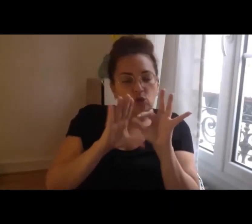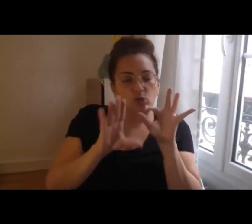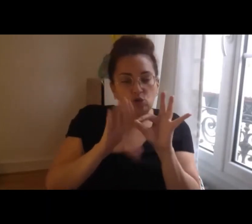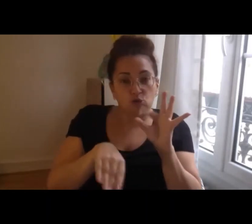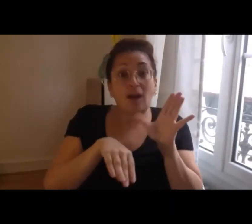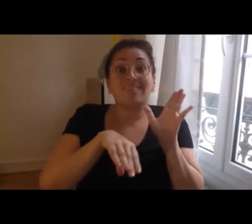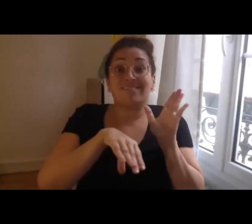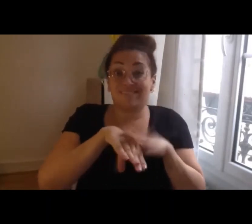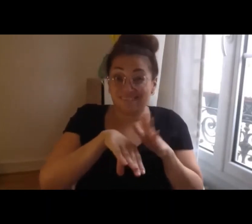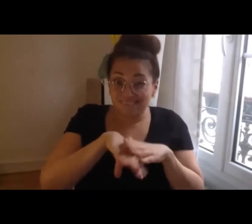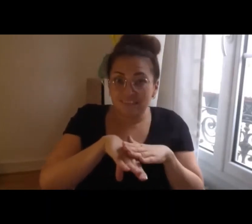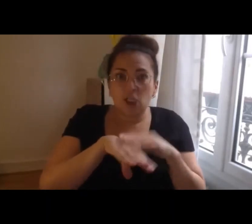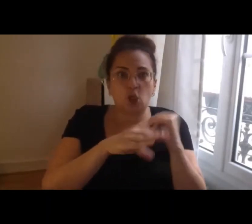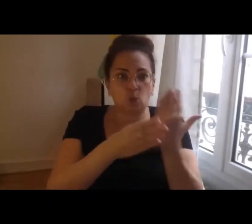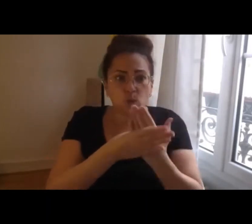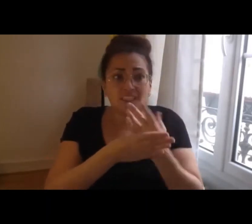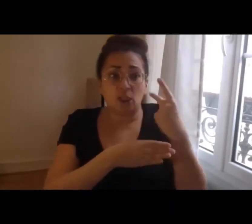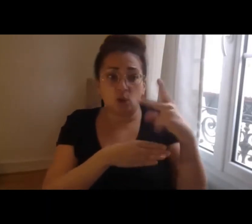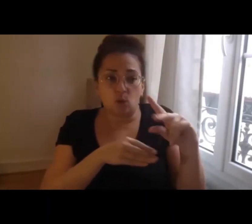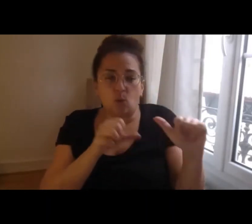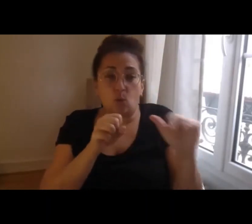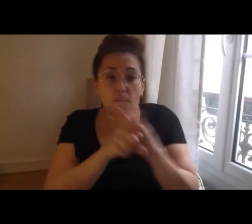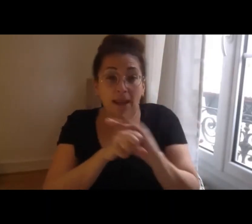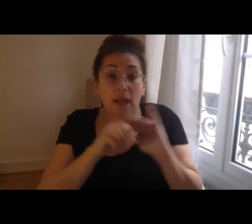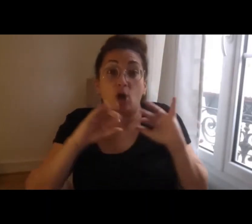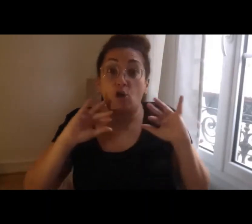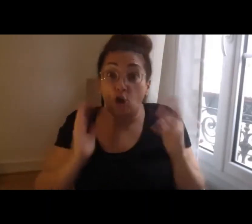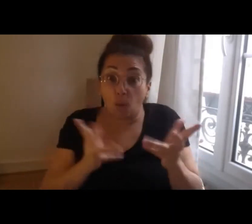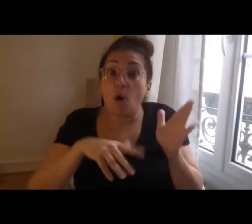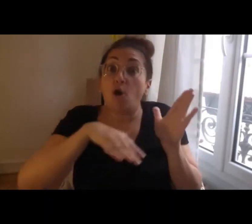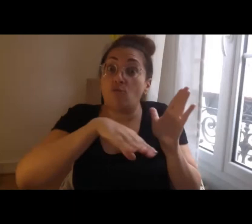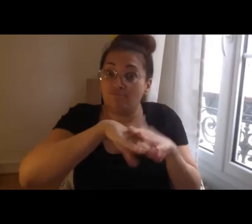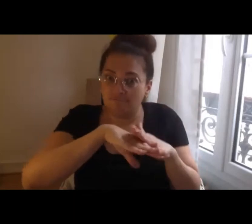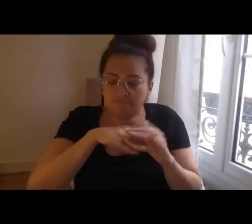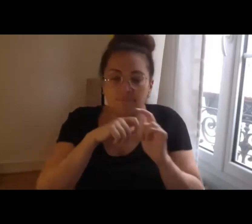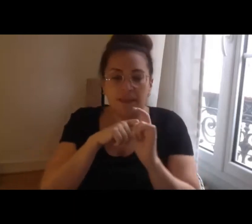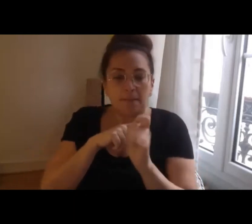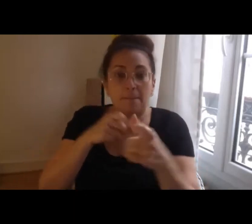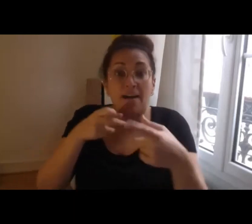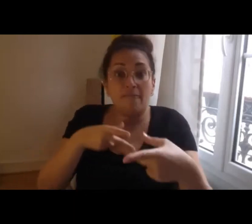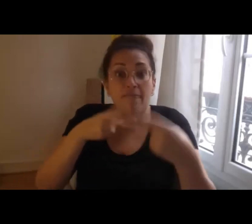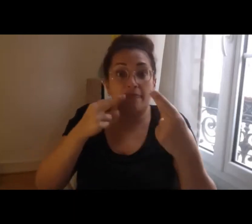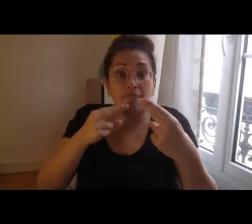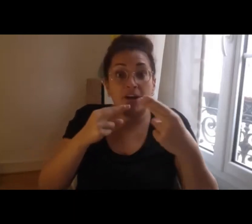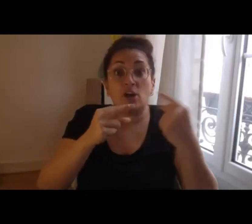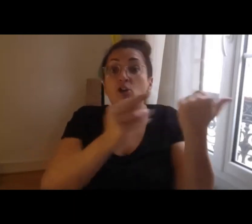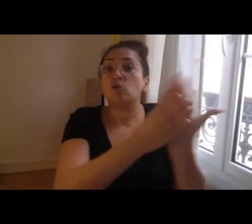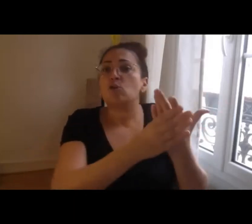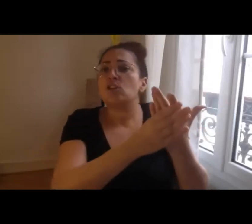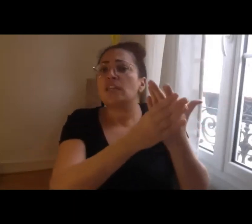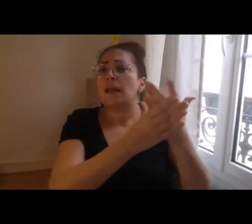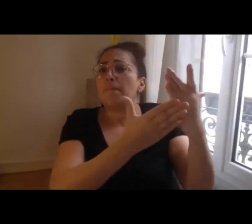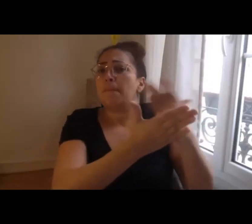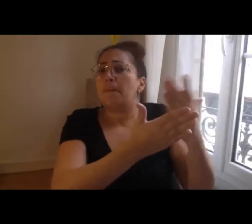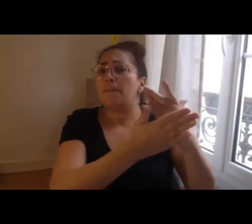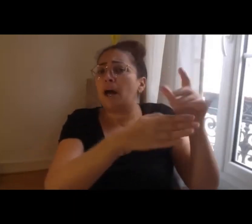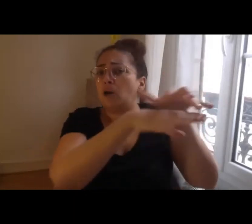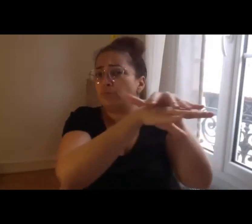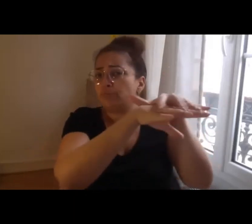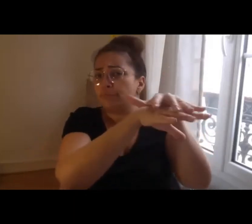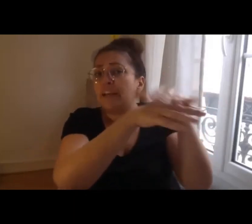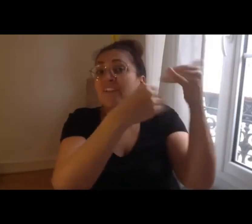un dossier complet et c'est dans cette seconde phase que l'on va choisir en fait les projets